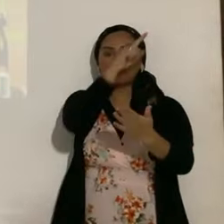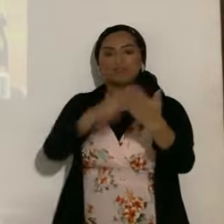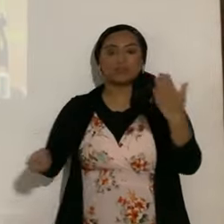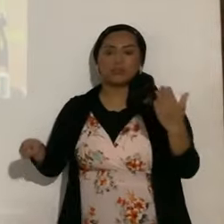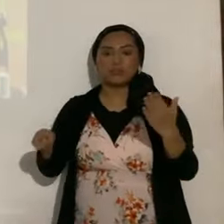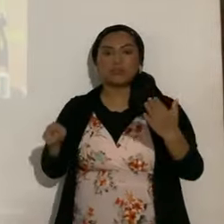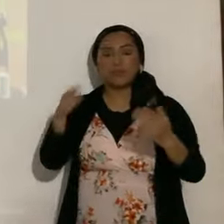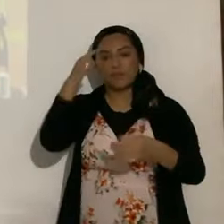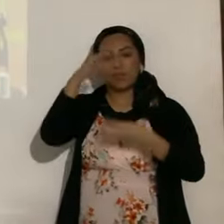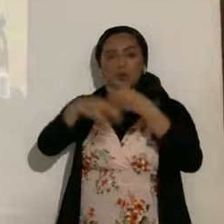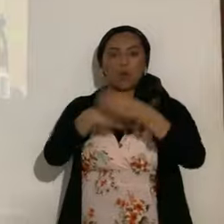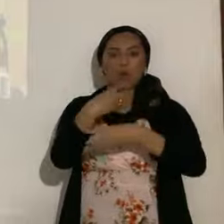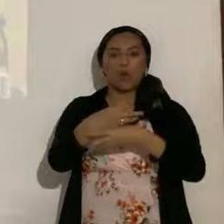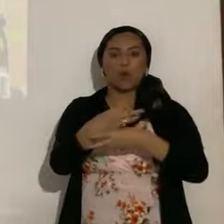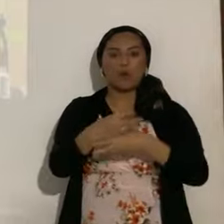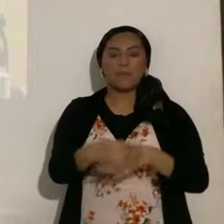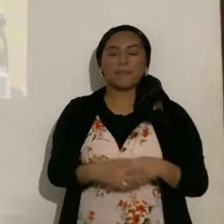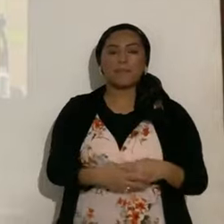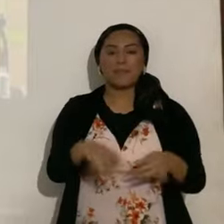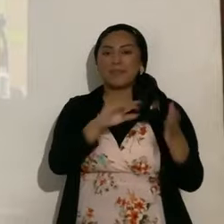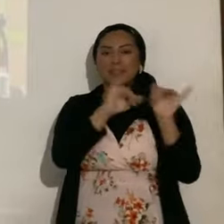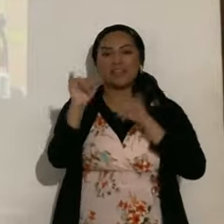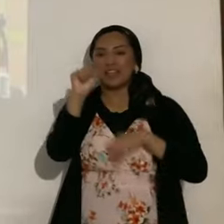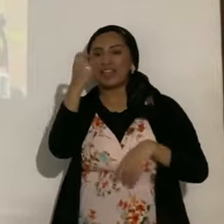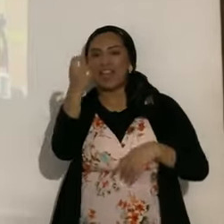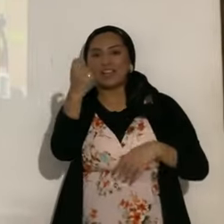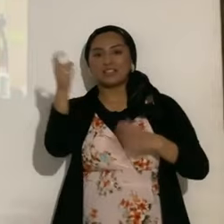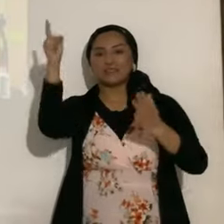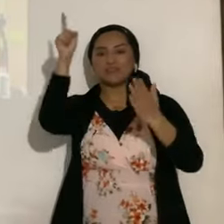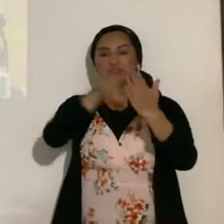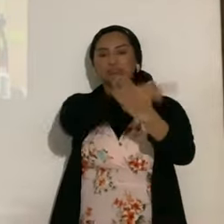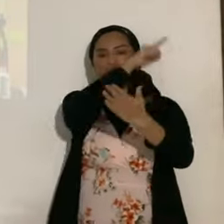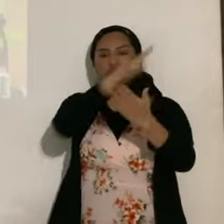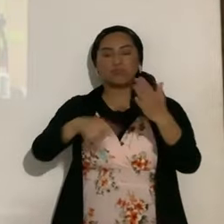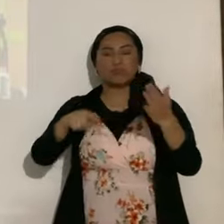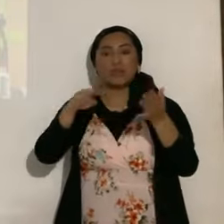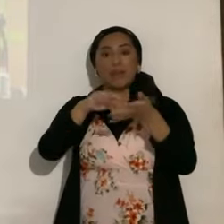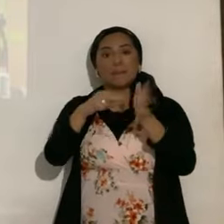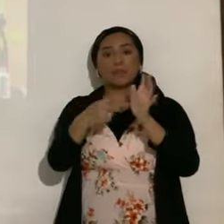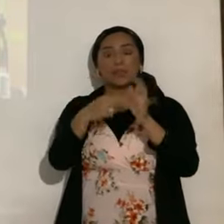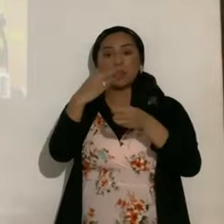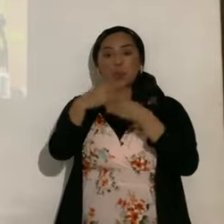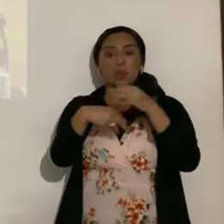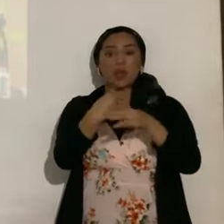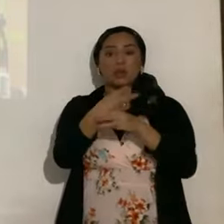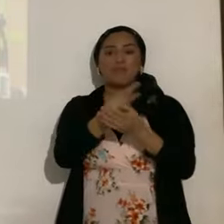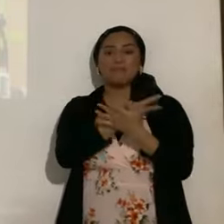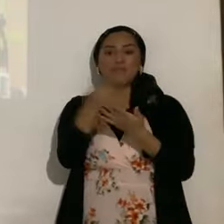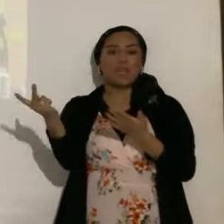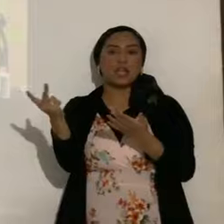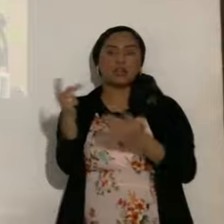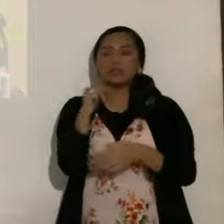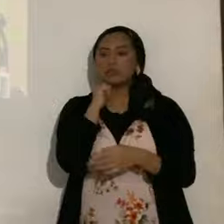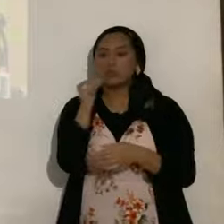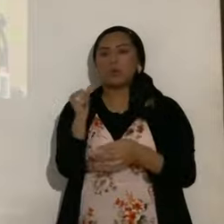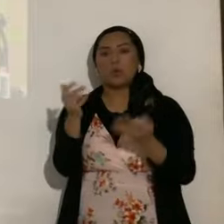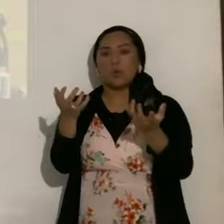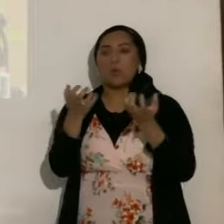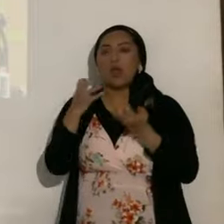No, es que es un tache a la humanidad de que está reprobada por no haber querido al Adón, al Señor Yahshua